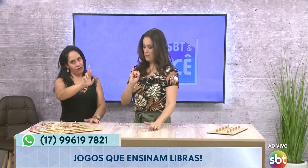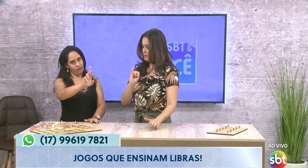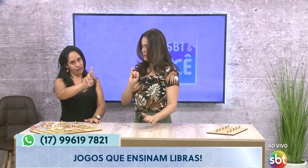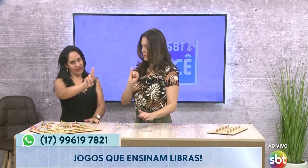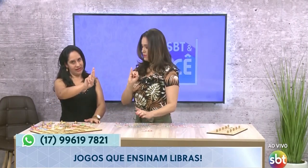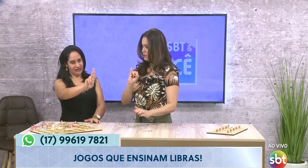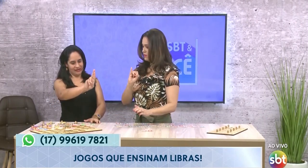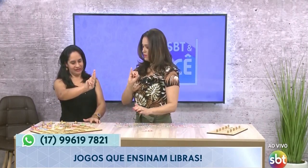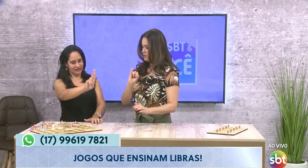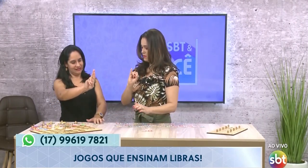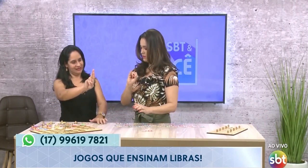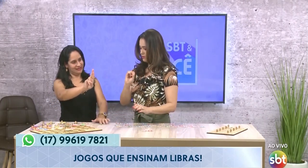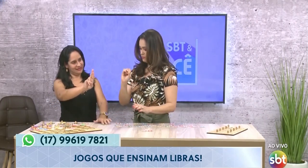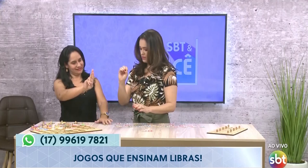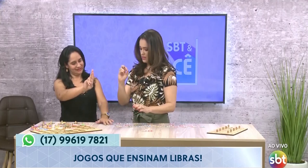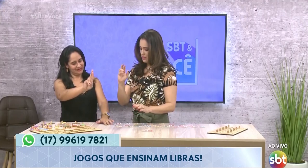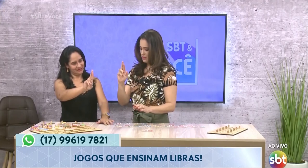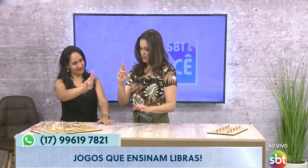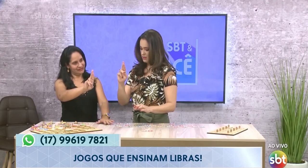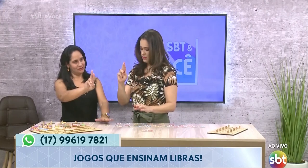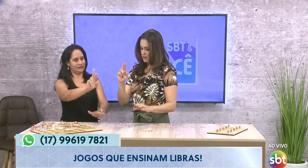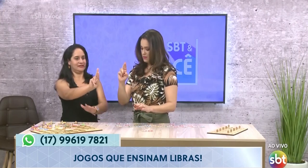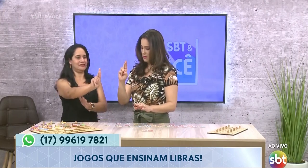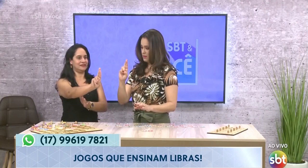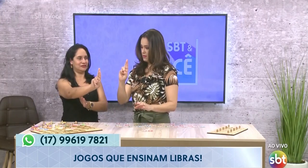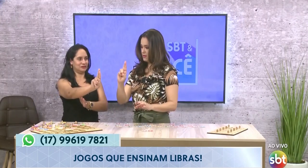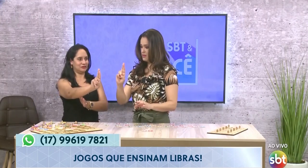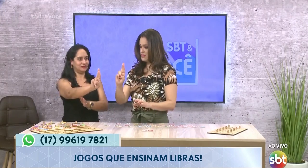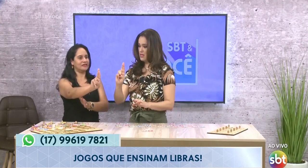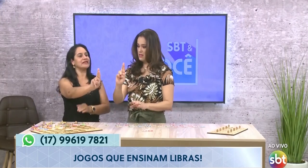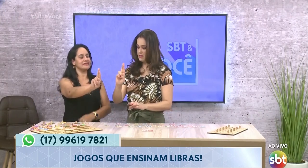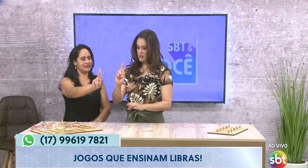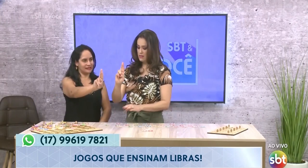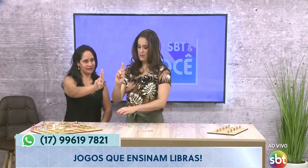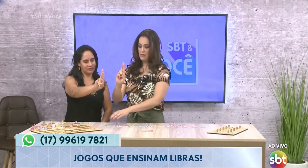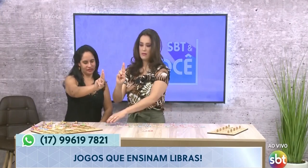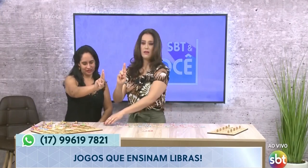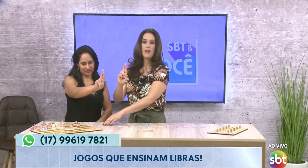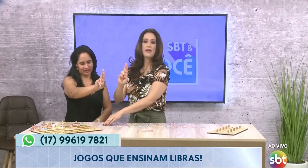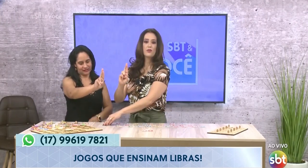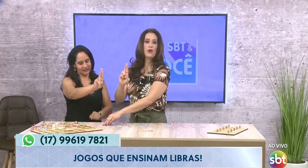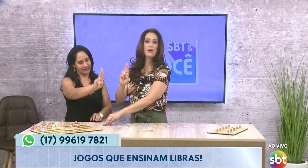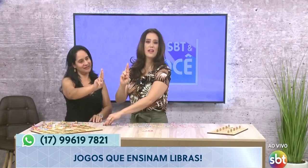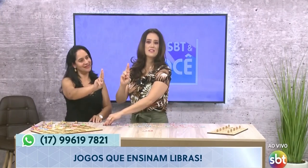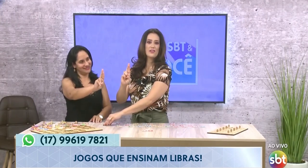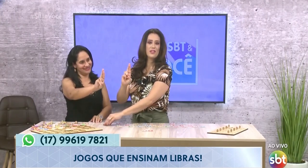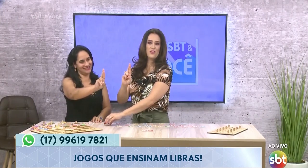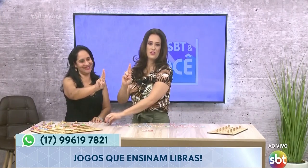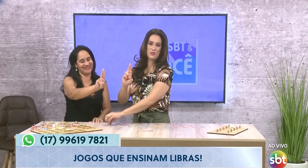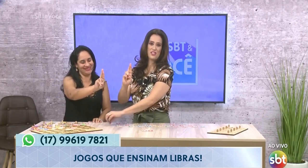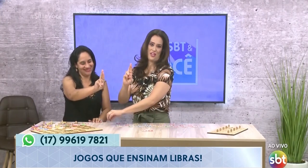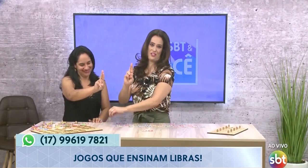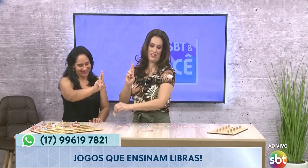O R. Peraí. Isso. Sim? Exatamente. É que eu com a coordenação aqui não ajuda, gente.